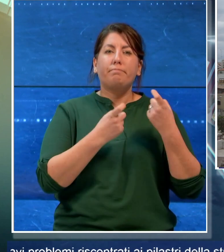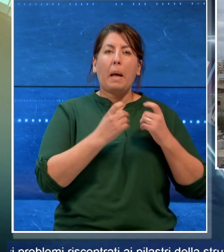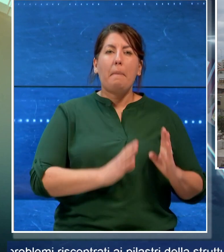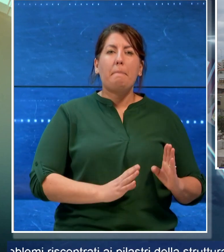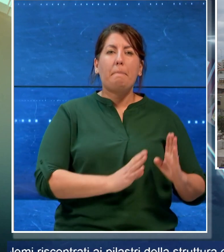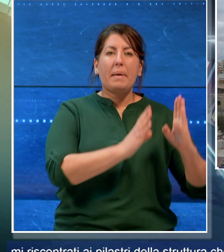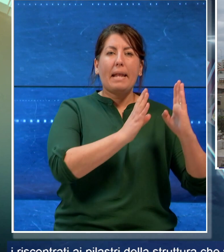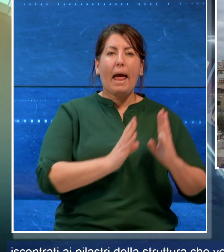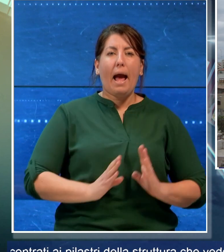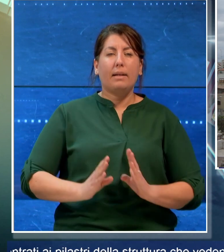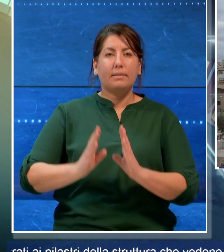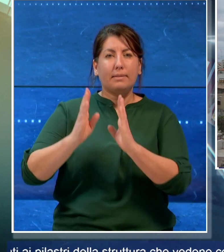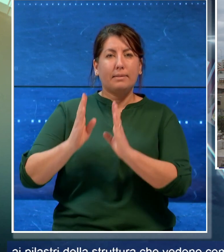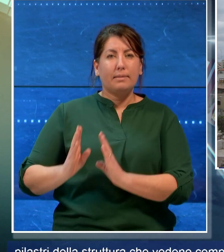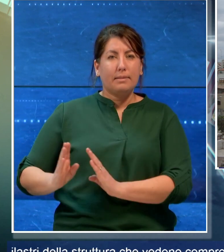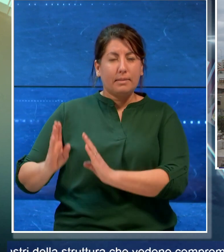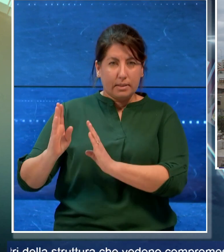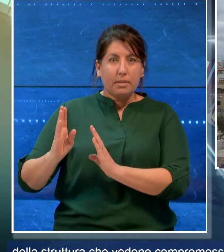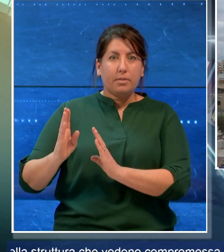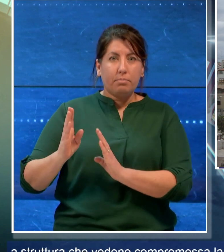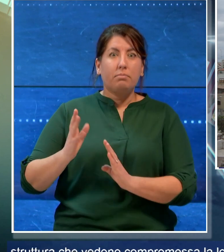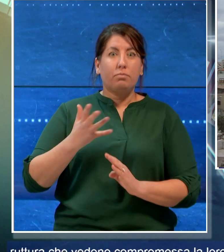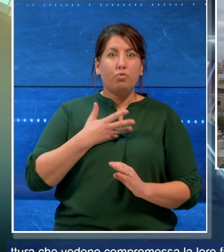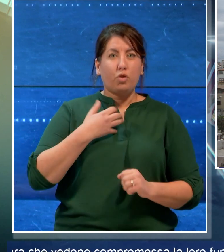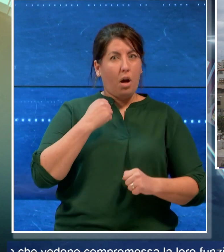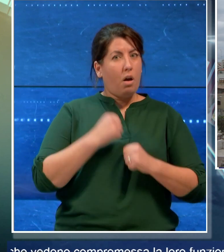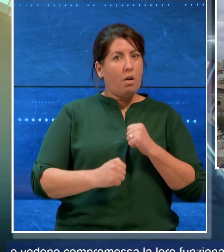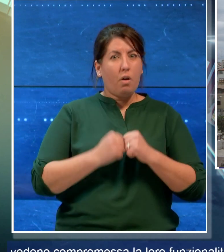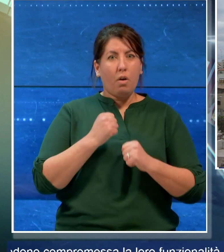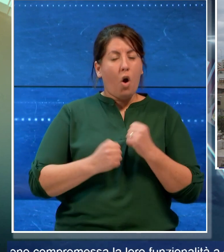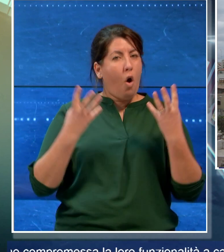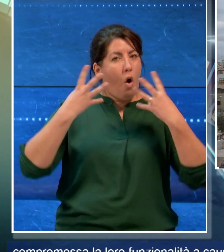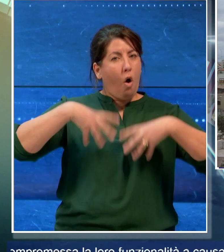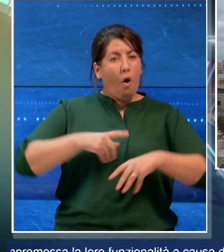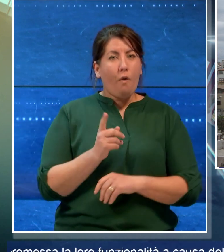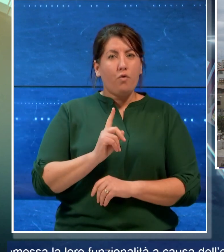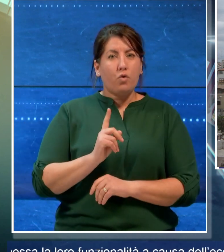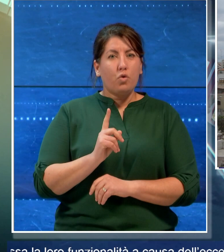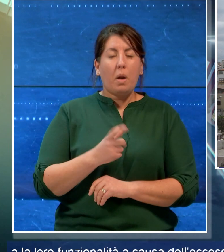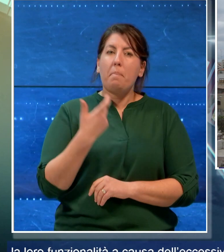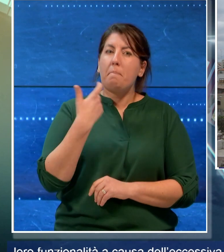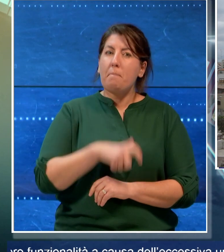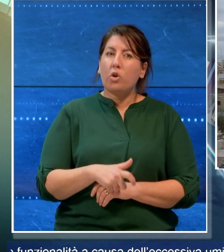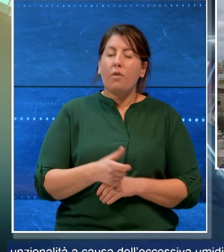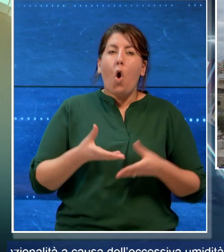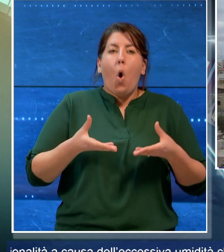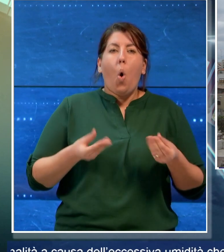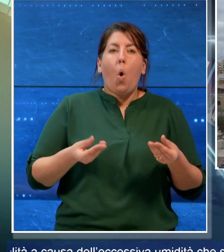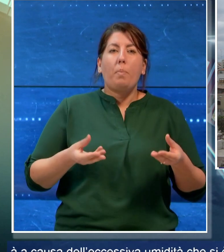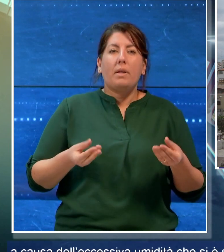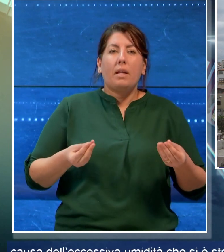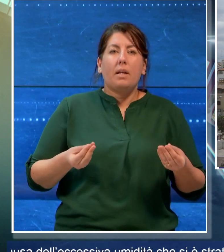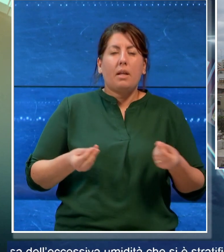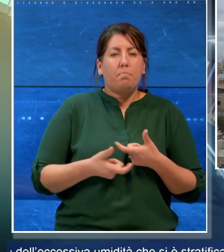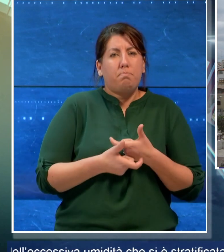struttura che vedono compromessa la loro funzionalità a causa dell'eccessiva umidità